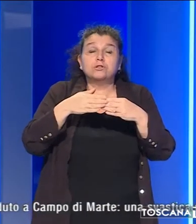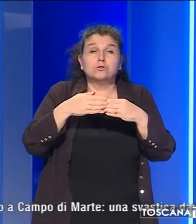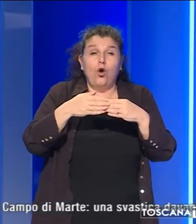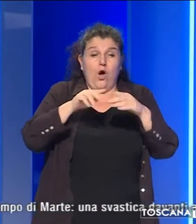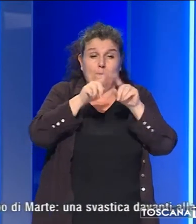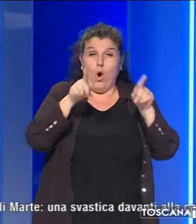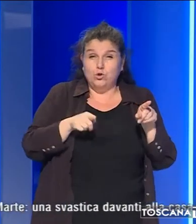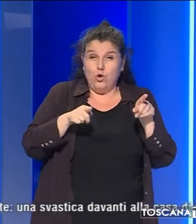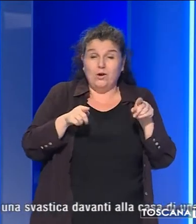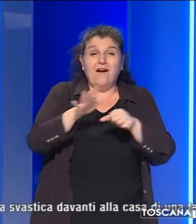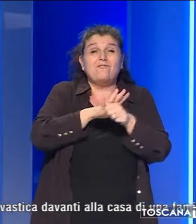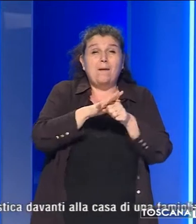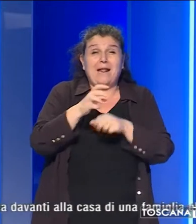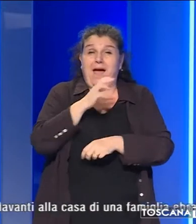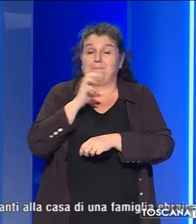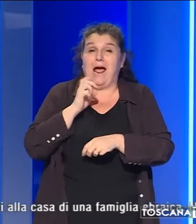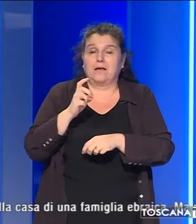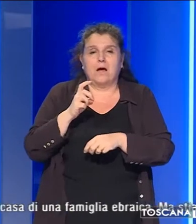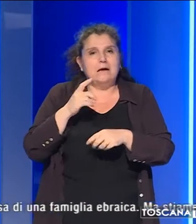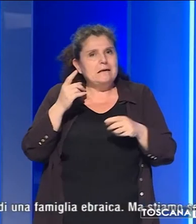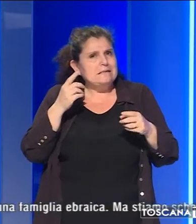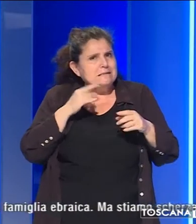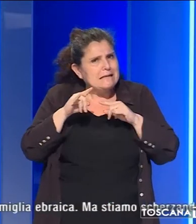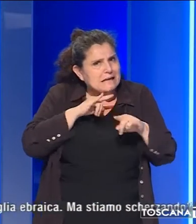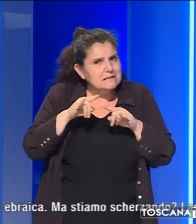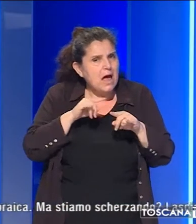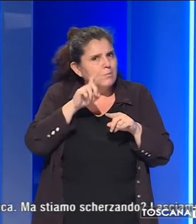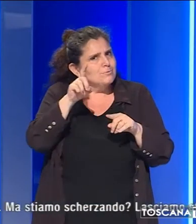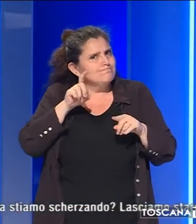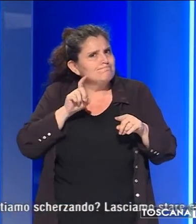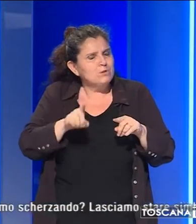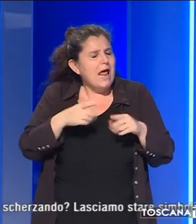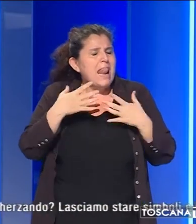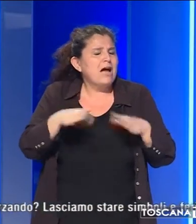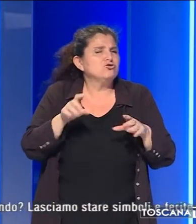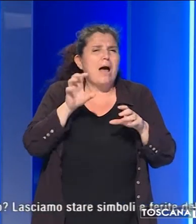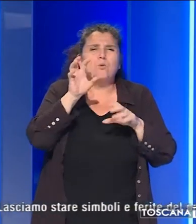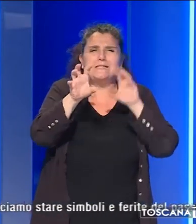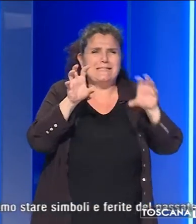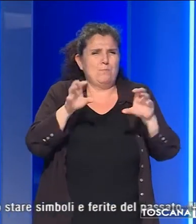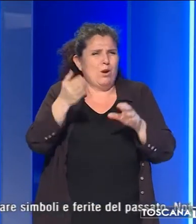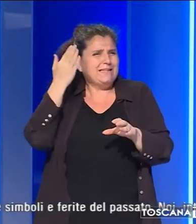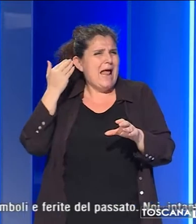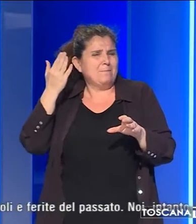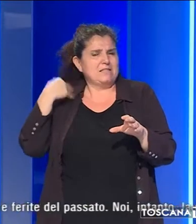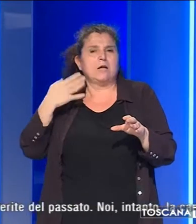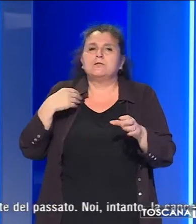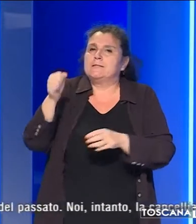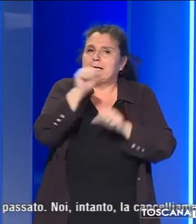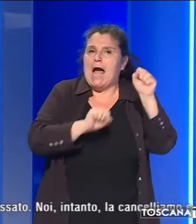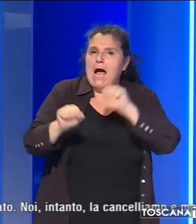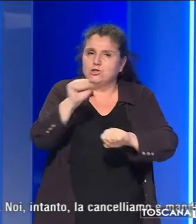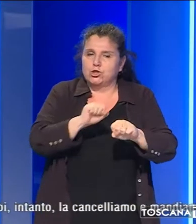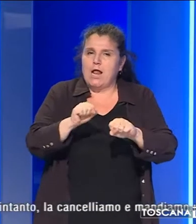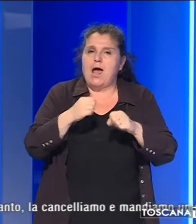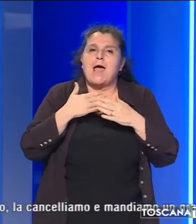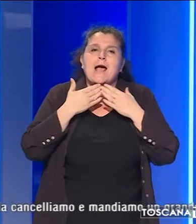scherzando? Lasciamo stare simboli e ferite del passato? No, intanto, la cancelliamo e mandiamo un